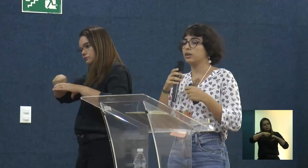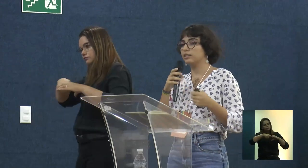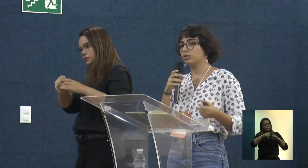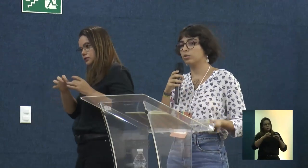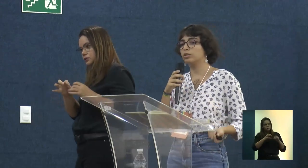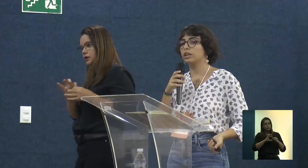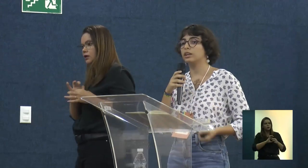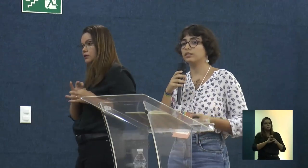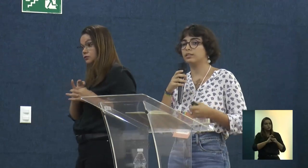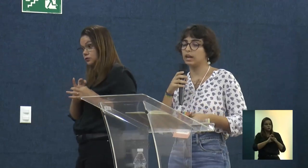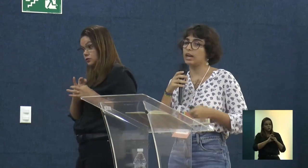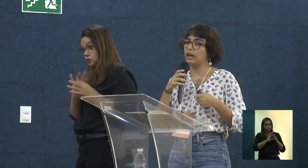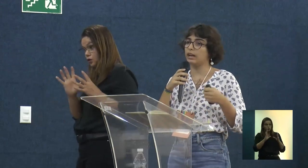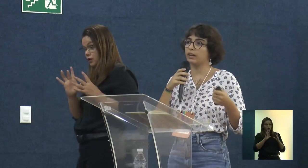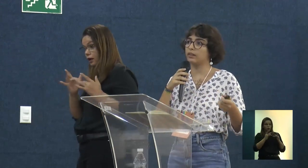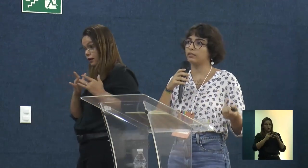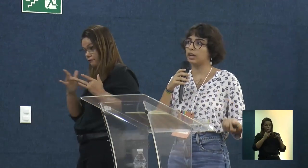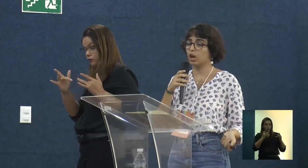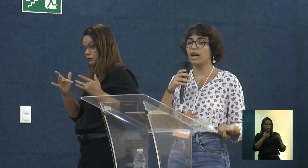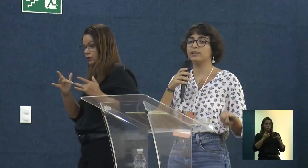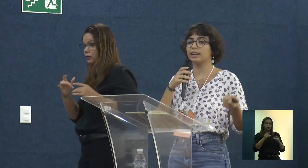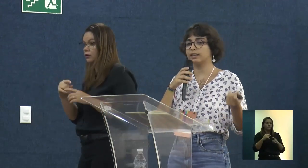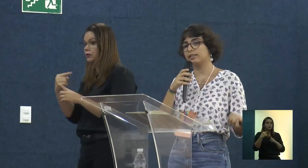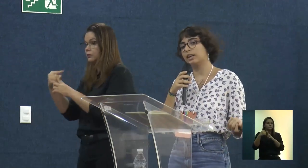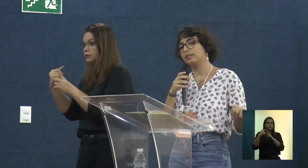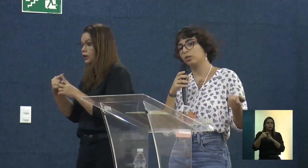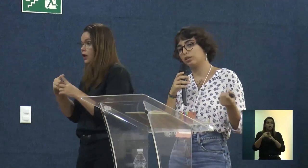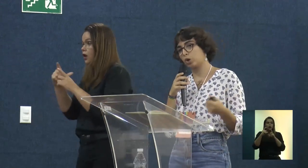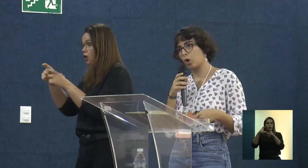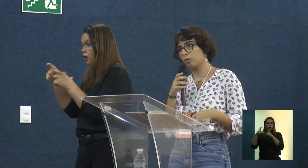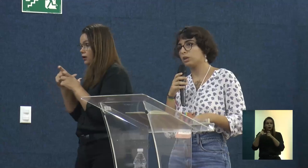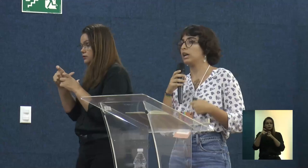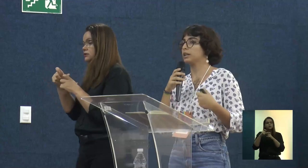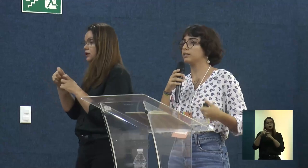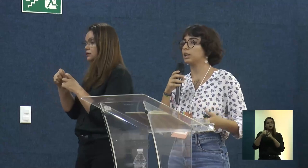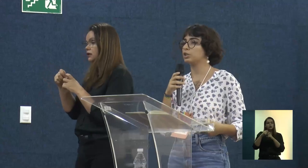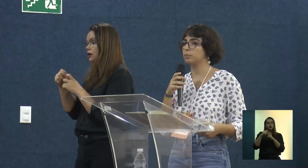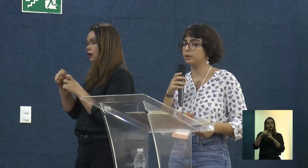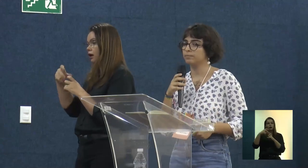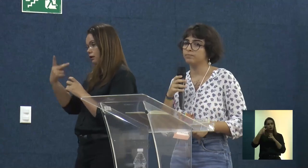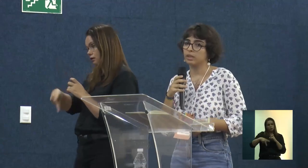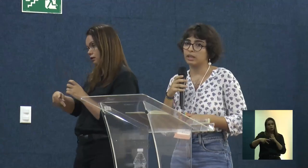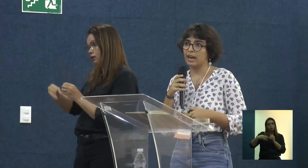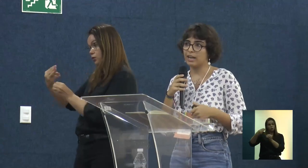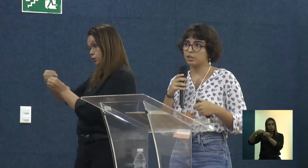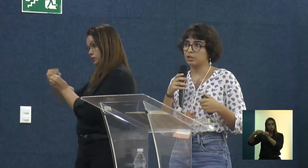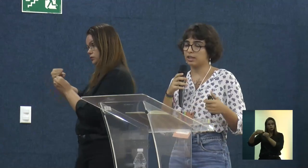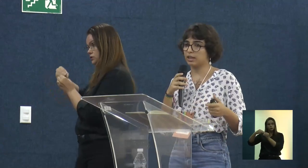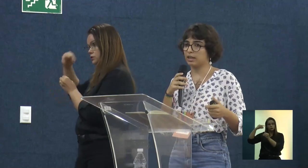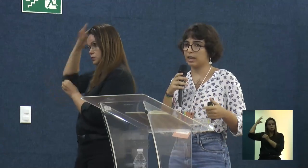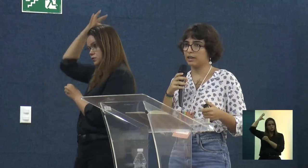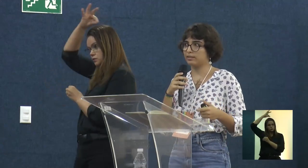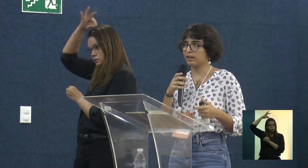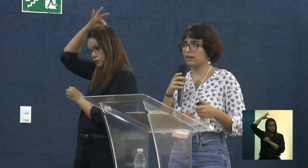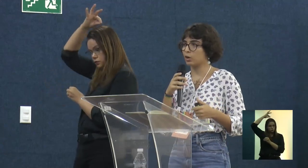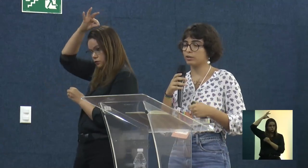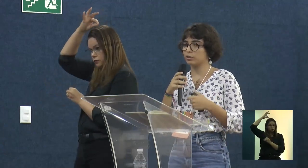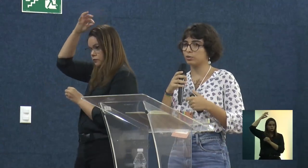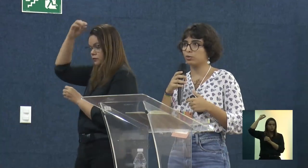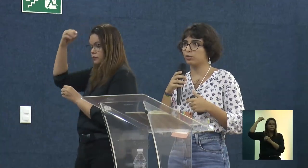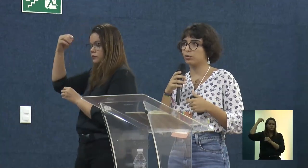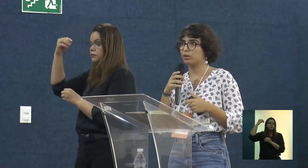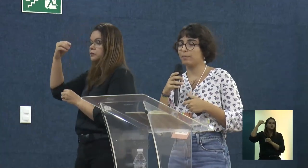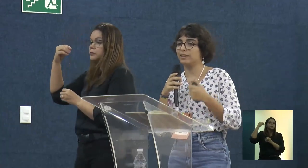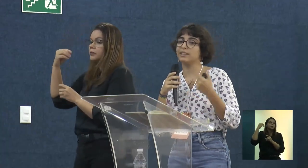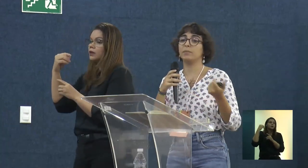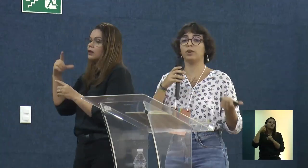e aí uma dessas cozinhas é localizada na cidade de São Cristóvão, que é aqui em Sergipe. E aí a gente tem essa coisa